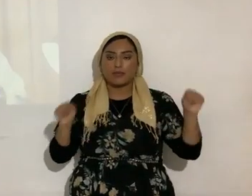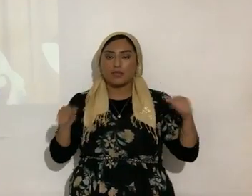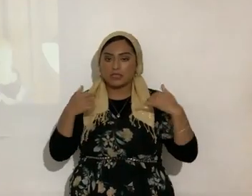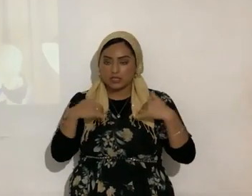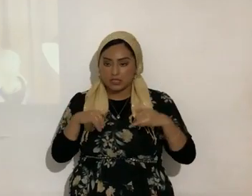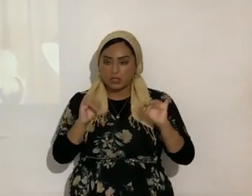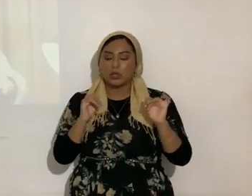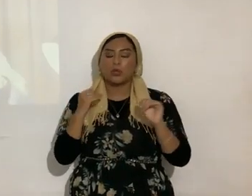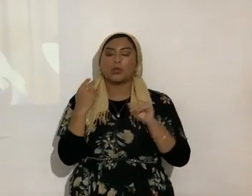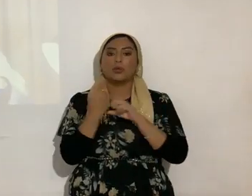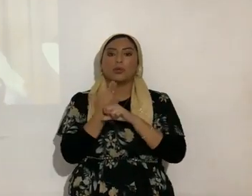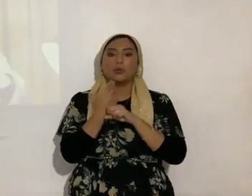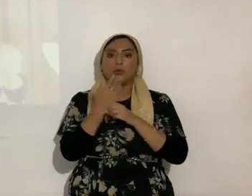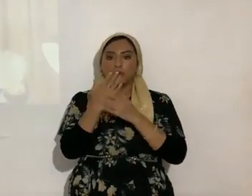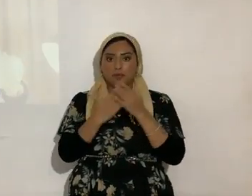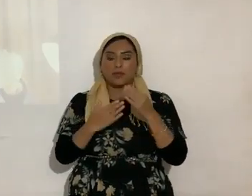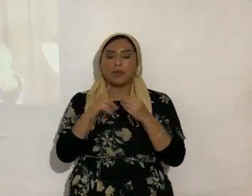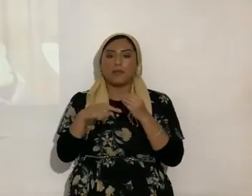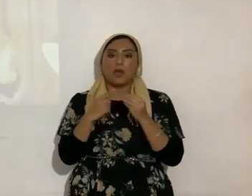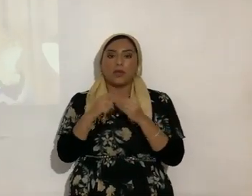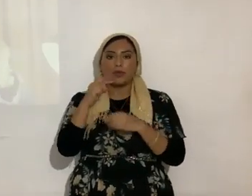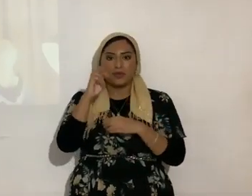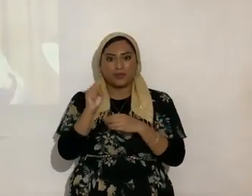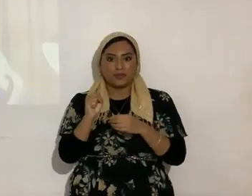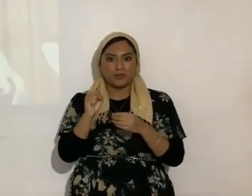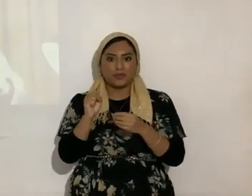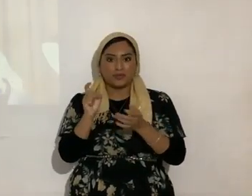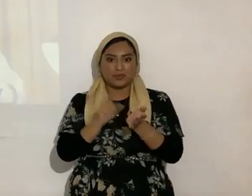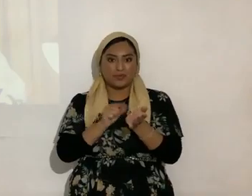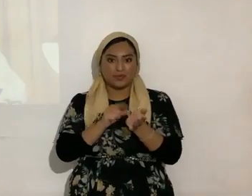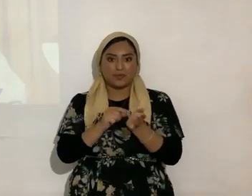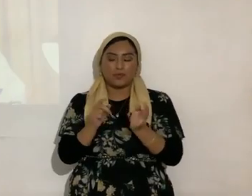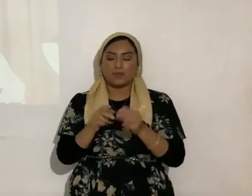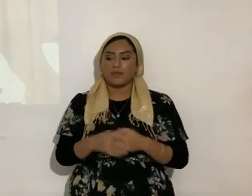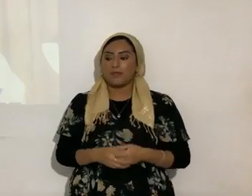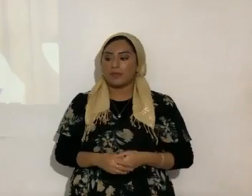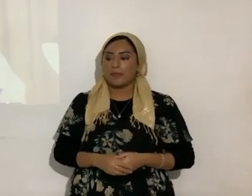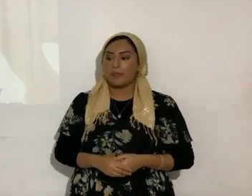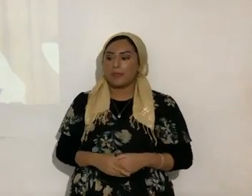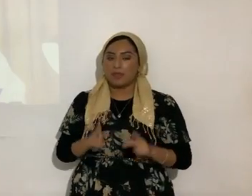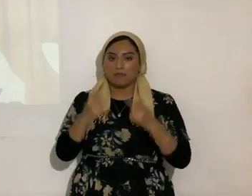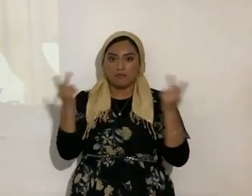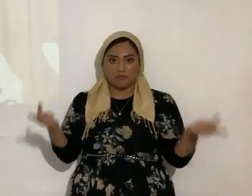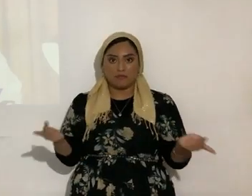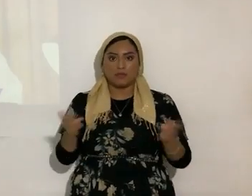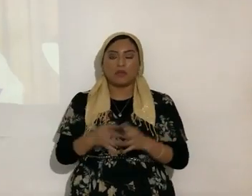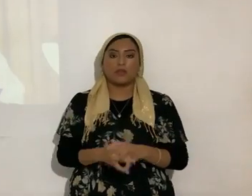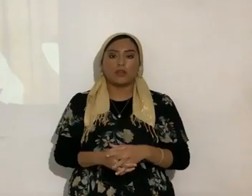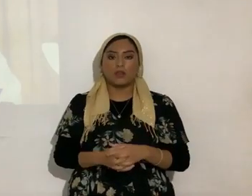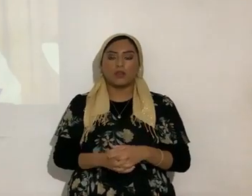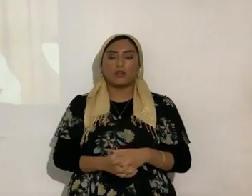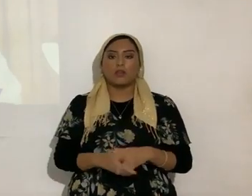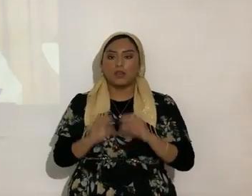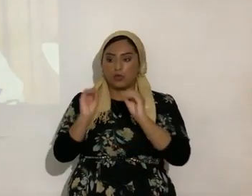utiliza algo de papel periódico, físico, físico, ya no tanto en internet, entonces pueden ir ahí y ponerlo en el